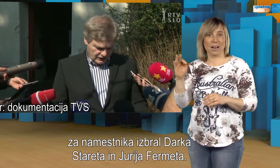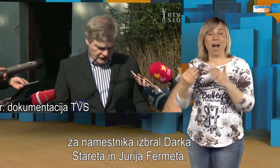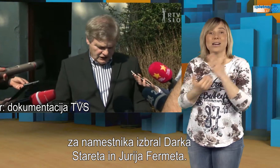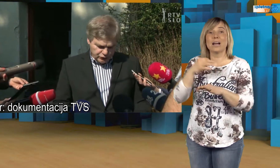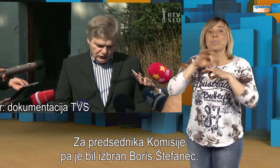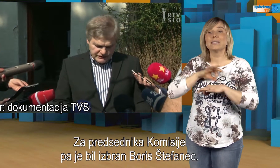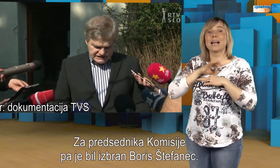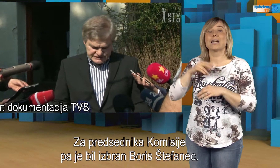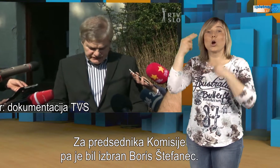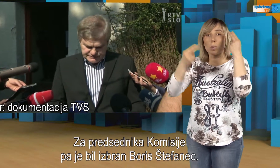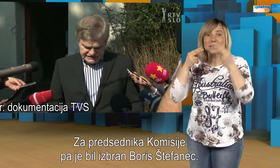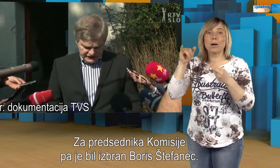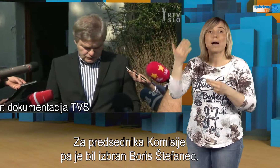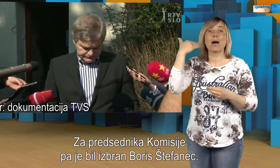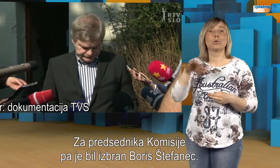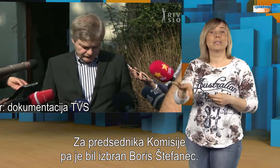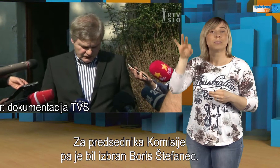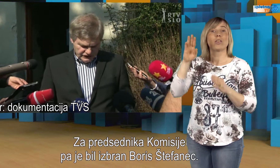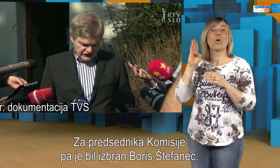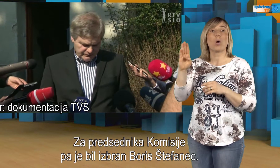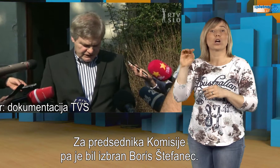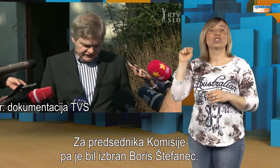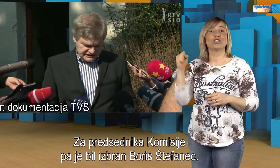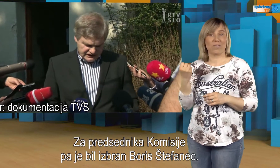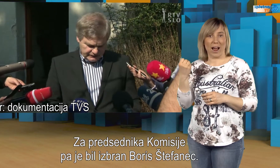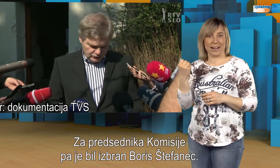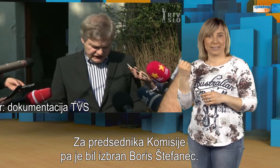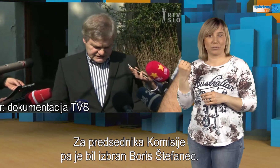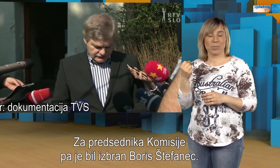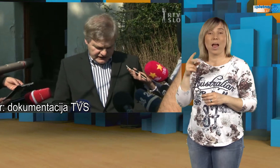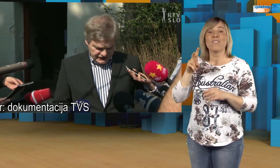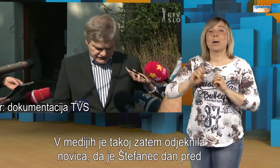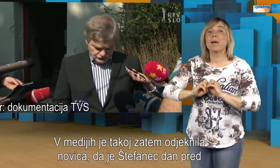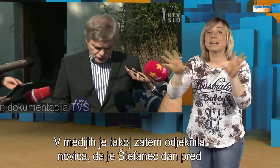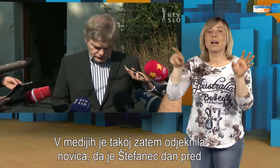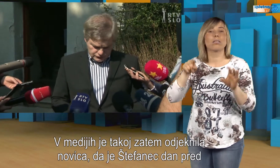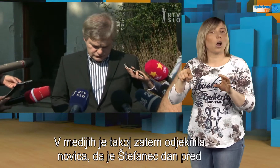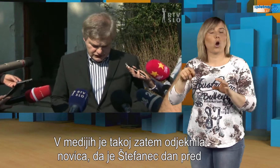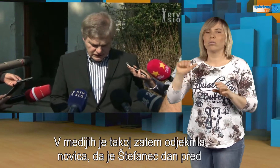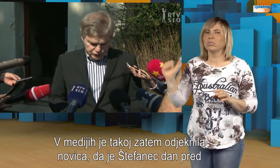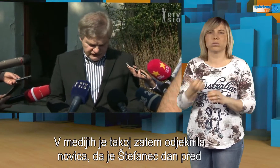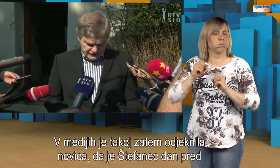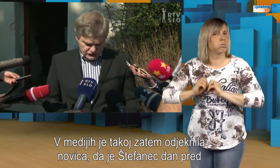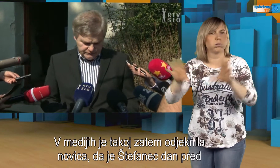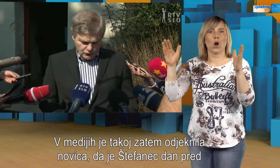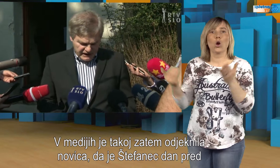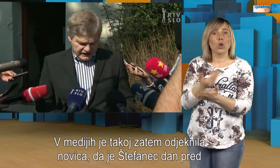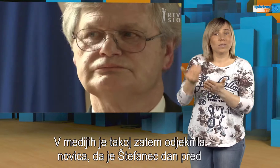Za predsednika Komisije pa je bil izbran Boriš Štefanec. V medijih je takoj zatem odjeknila novica, da je